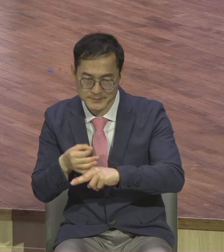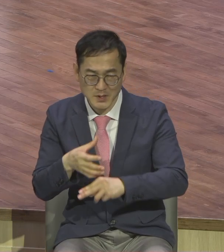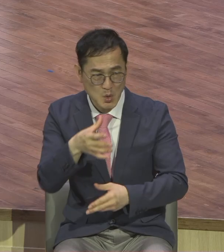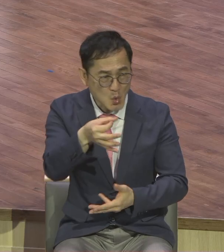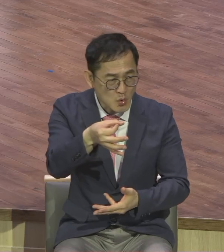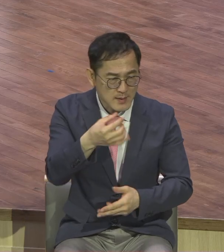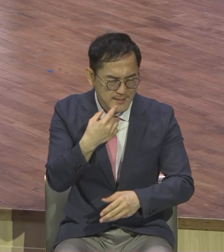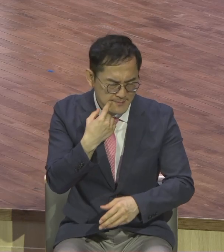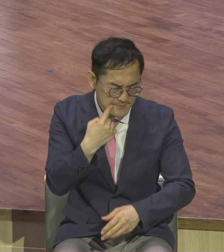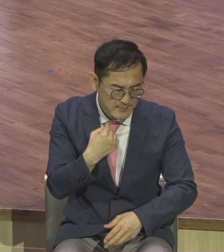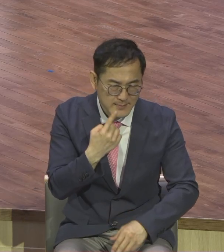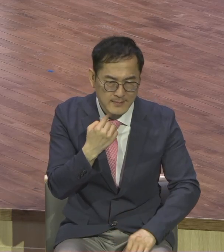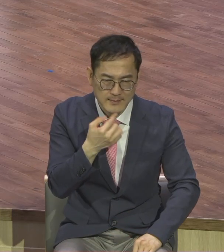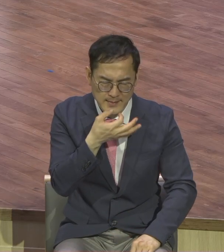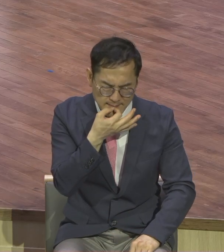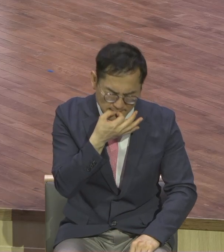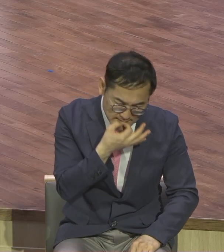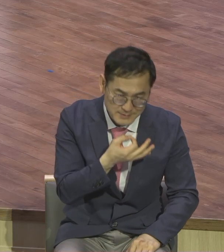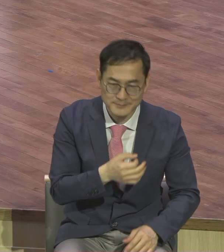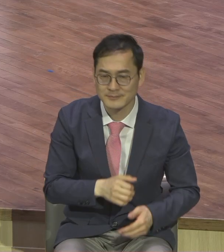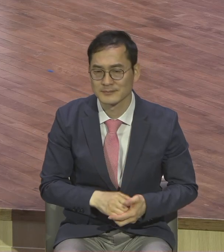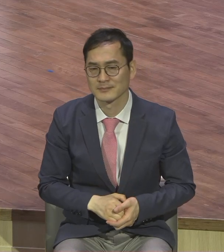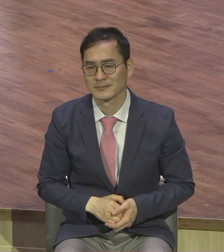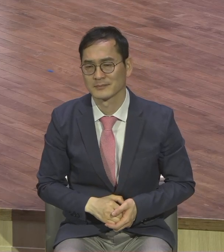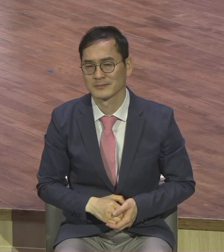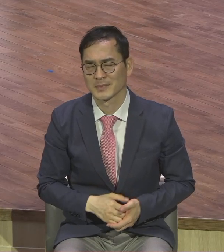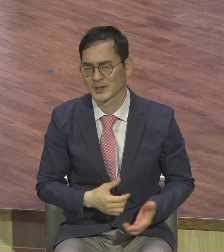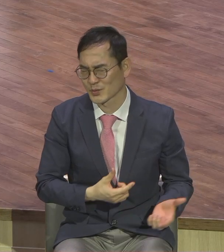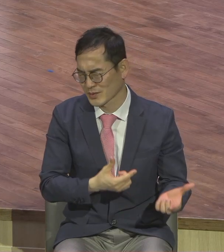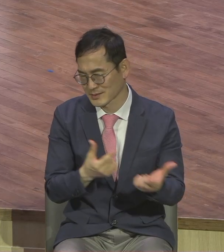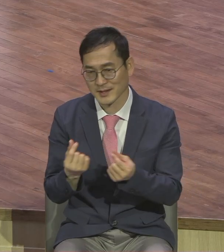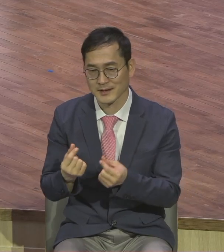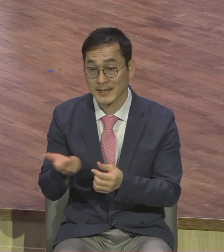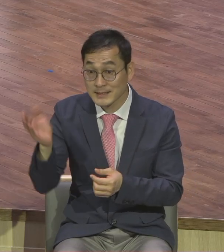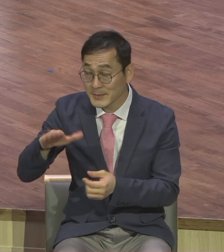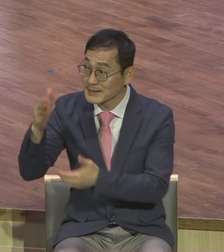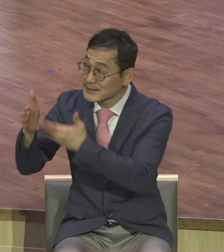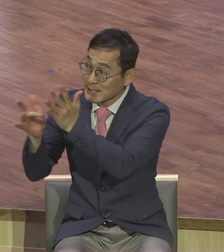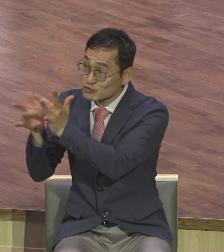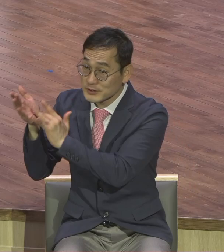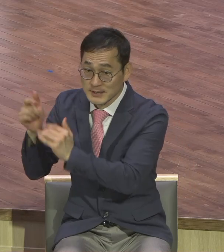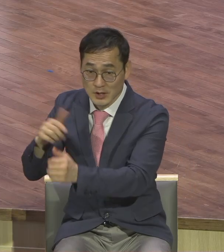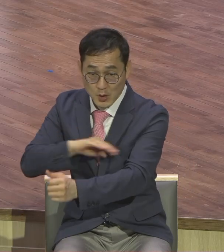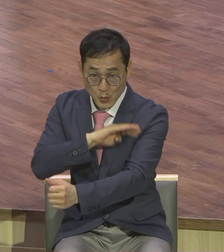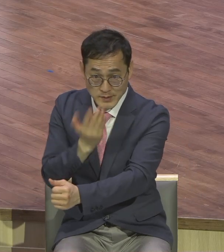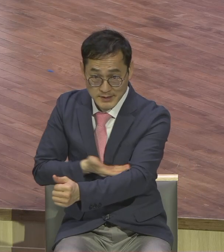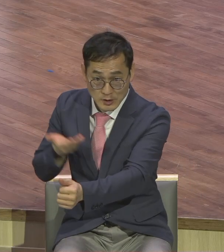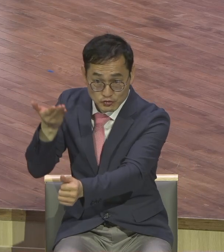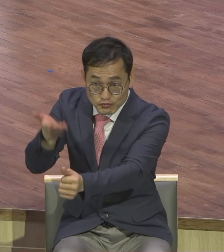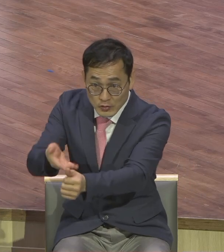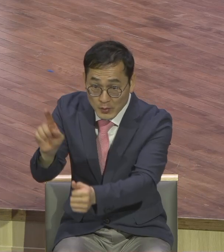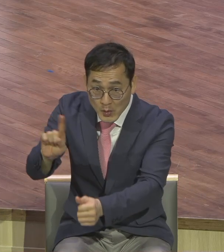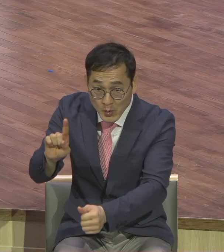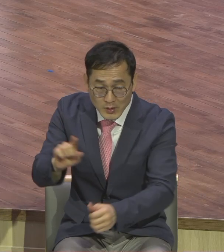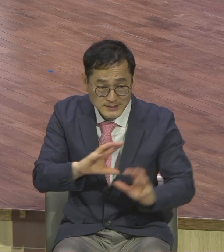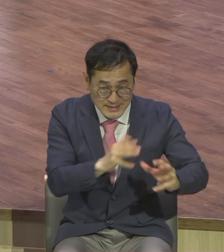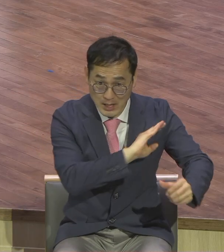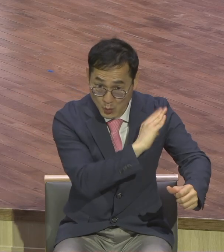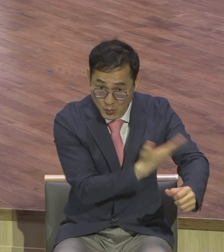예수님께서 우리에게 주신 권세는 뭐요? 우리에게 주신 권세는 세상 권세와 다릅니다. 그래서 성경이